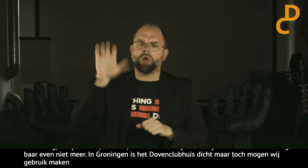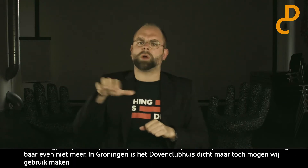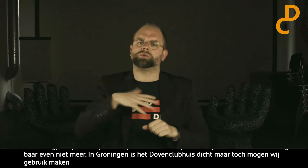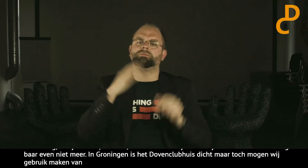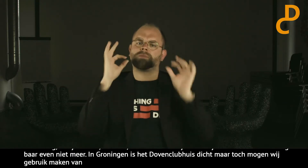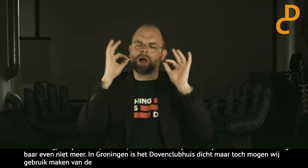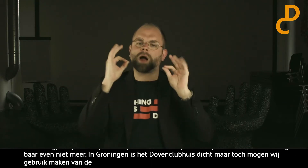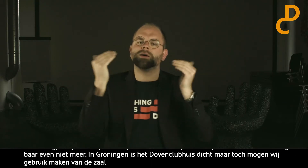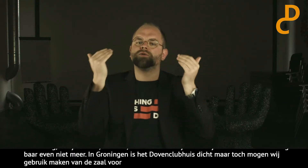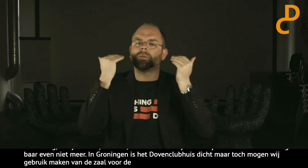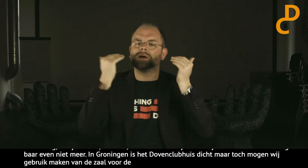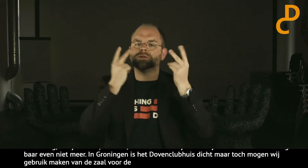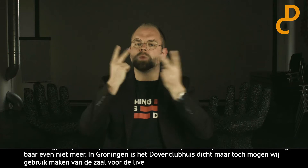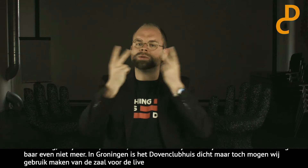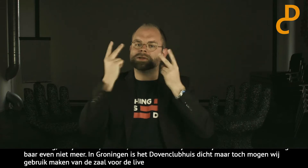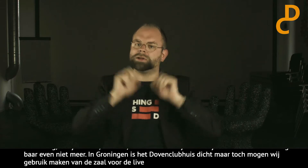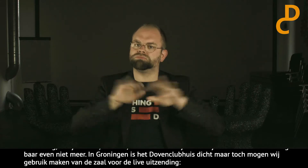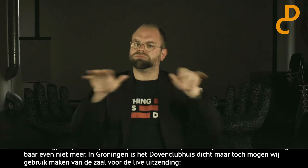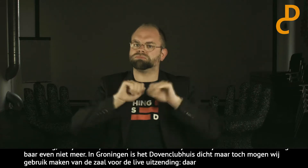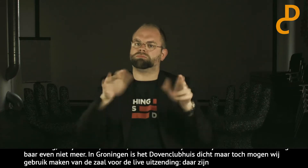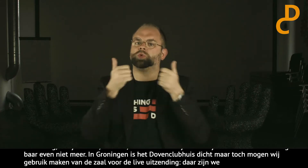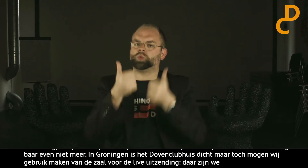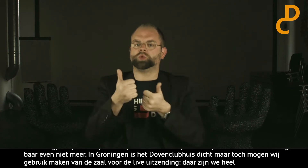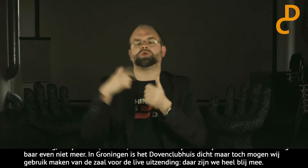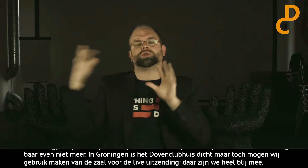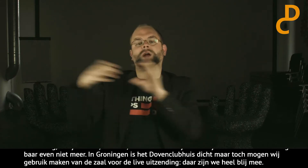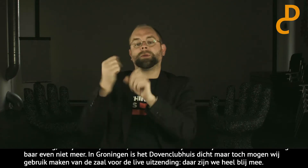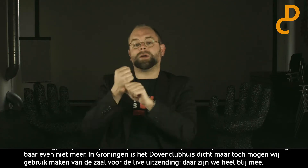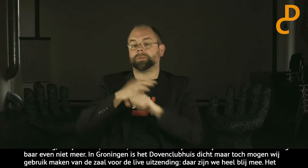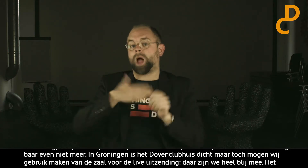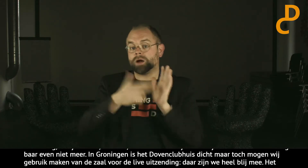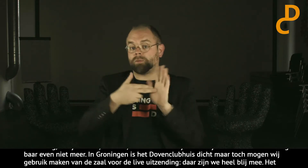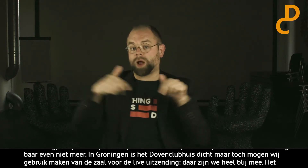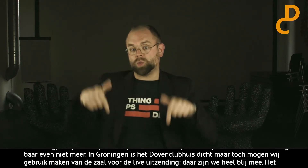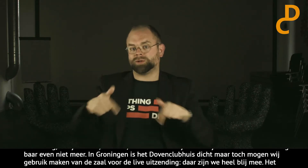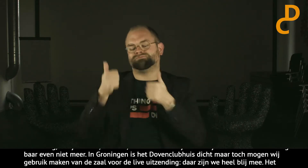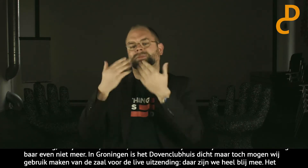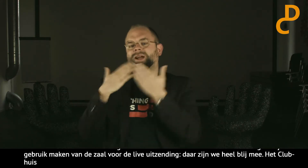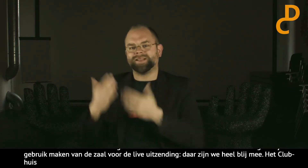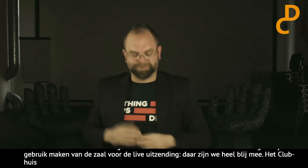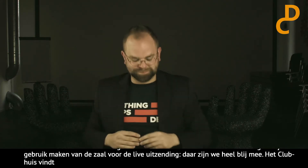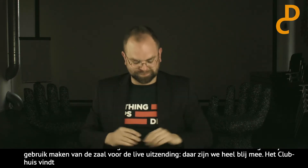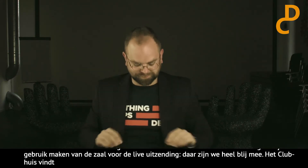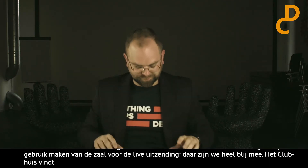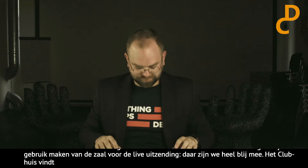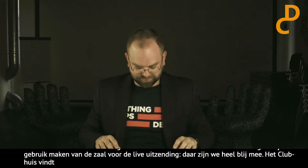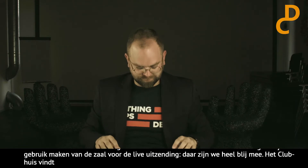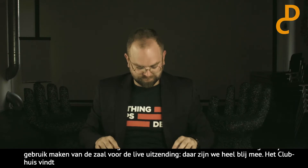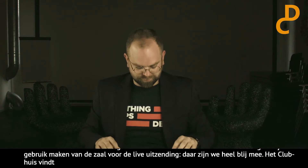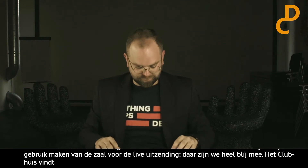deze samenwerking. Het clubhuis vindt ook de informatieverziening belangrijk. Dus we hebben een goede samenwerking en mogen we deze zaal gebruiken. Hartelijk